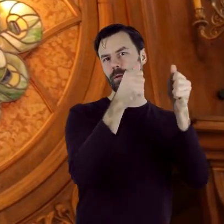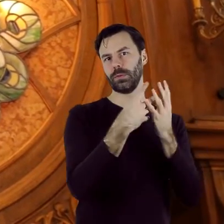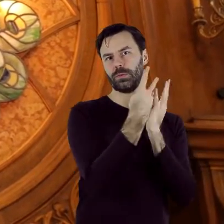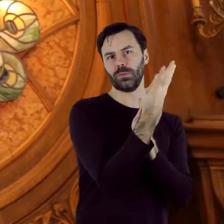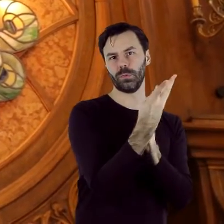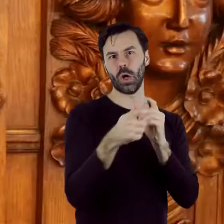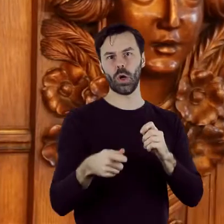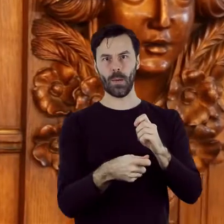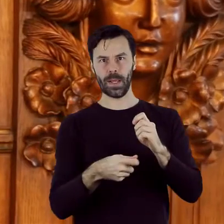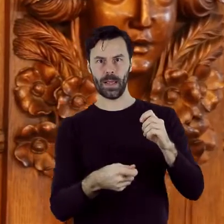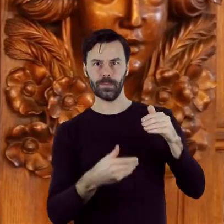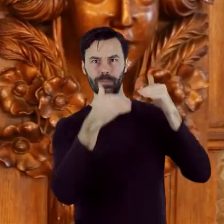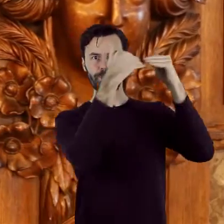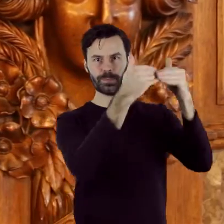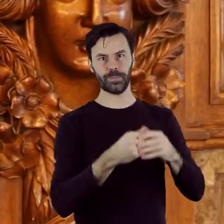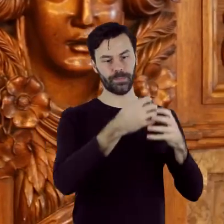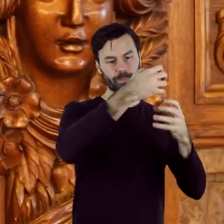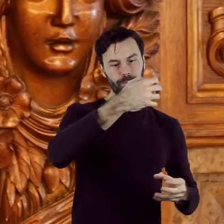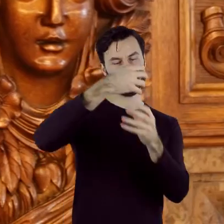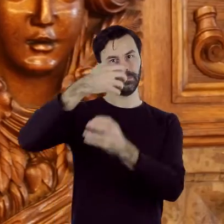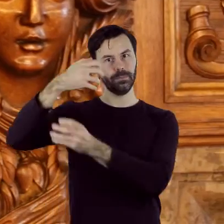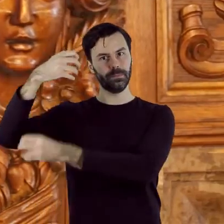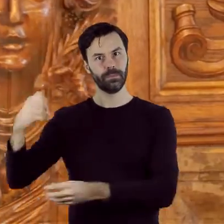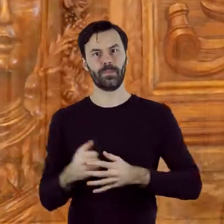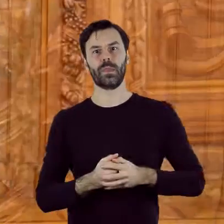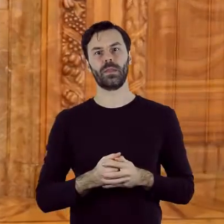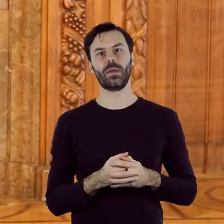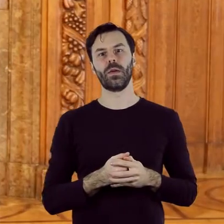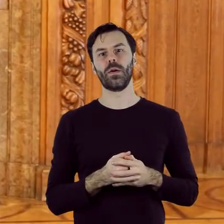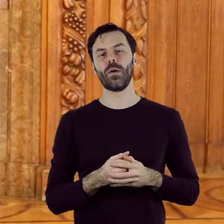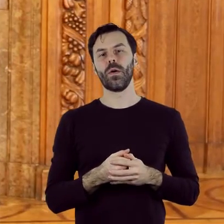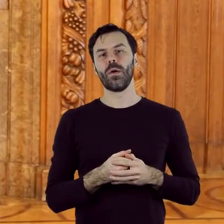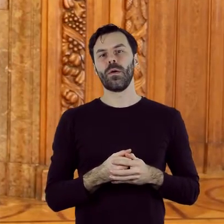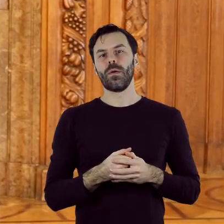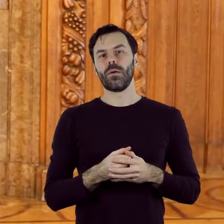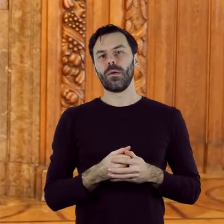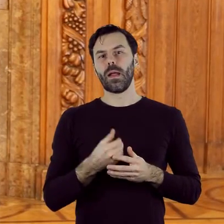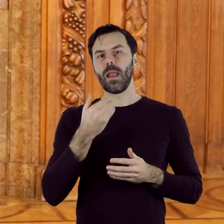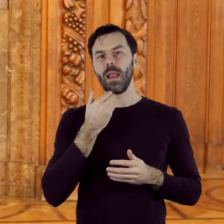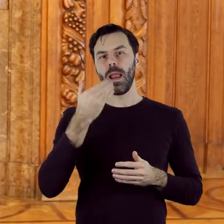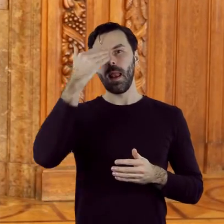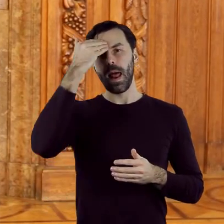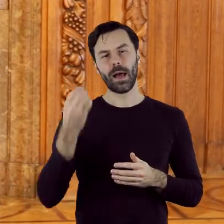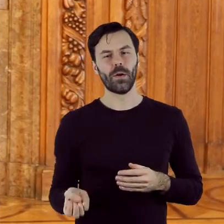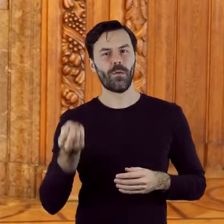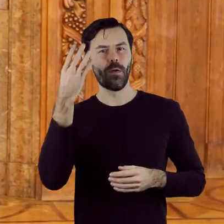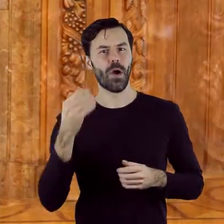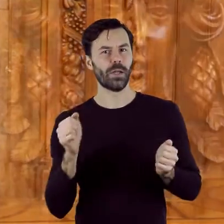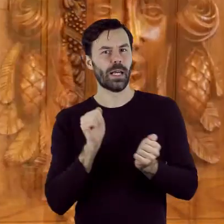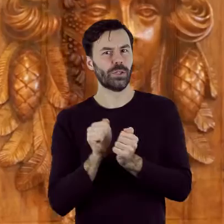kominkiem. Natomiast motyw wieńców w kapitelach i pilastrach obudowy kominka stanowi metaforę pór roku i